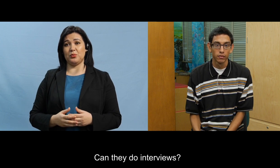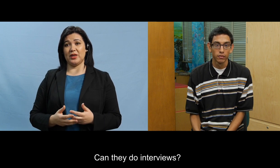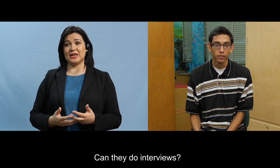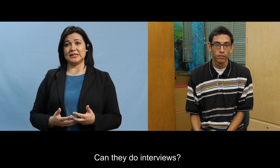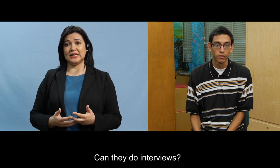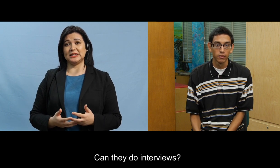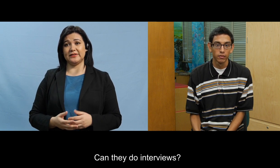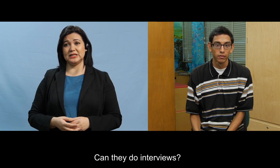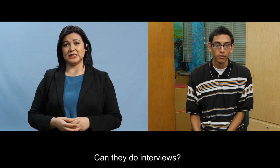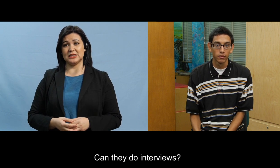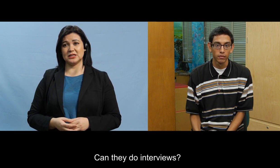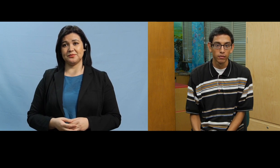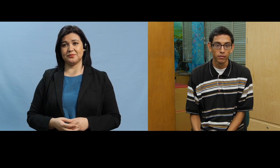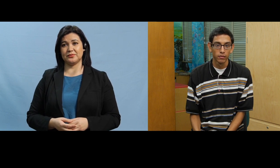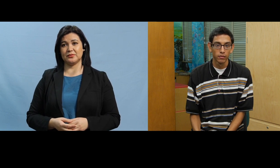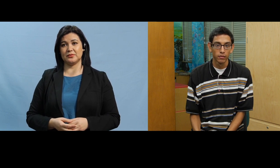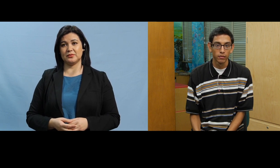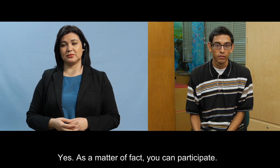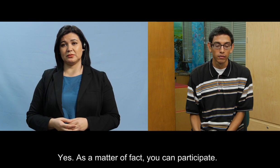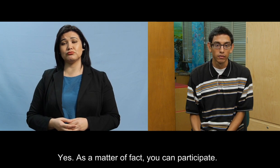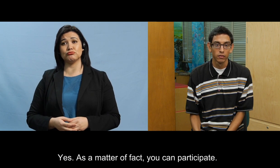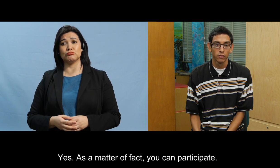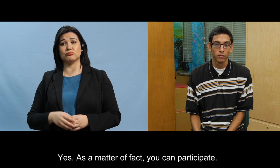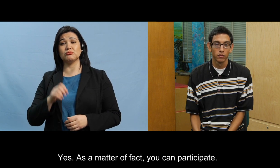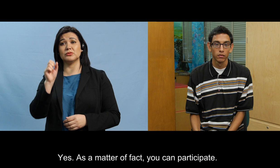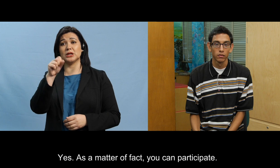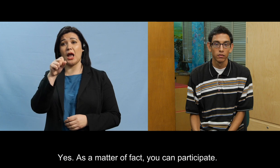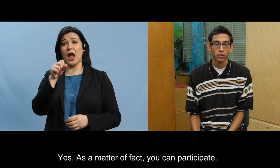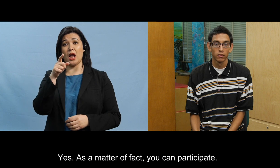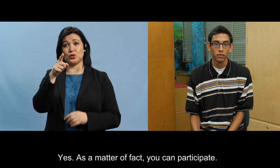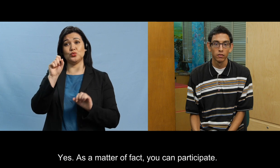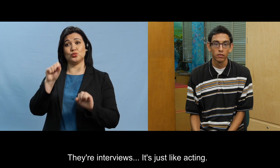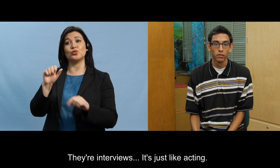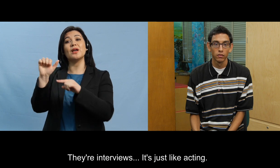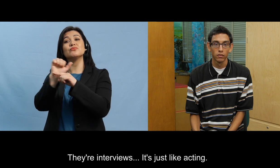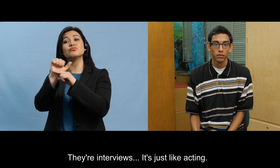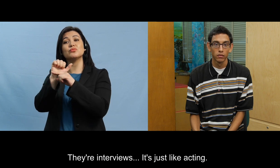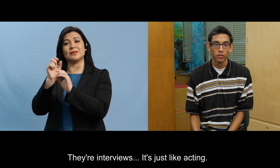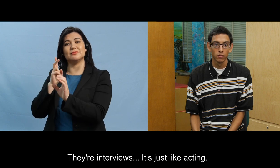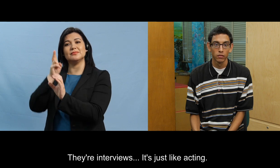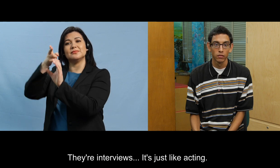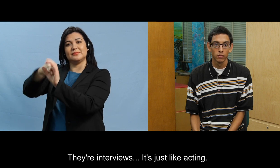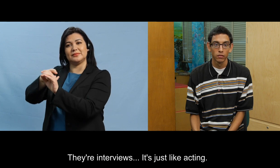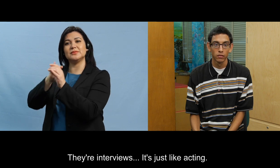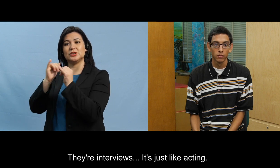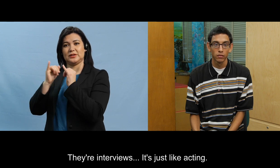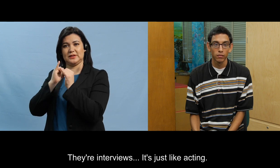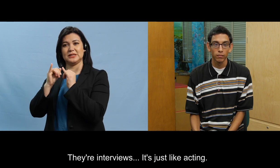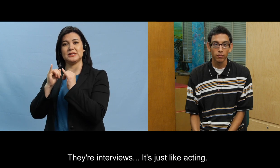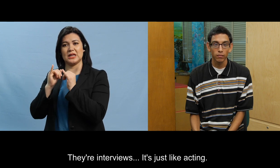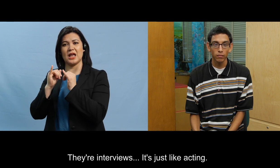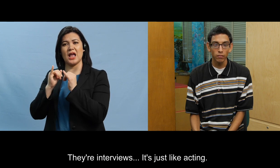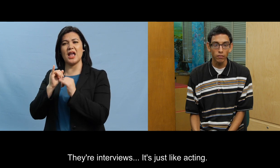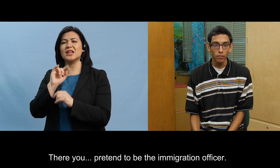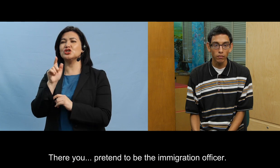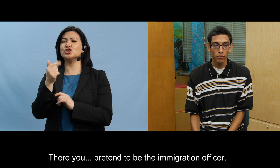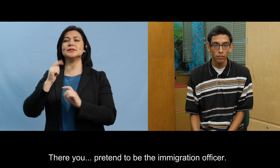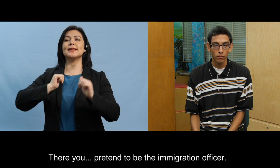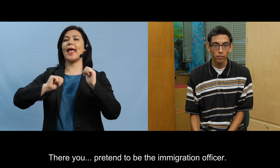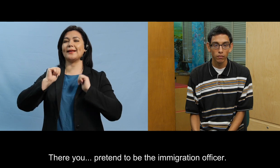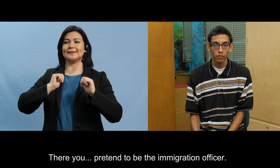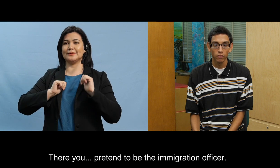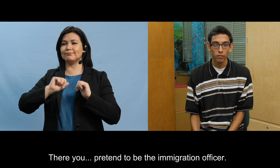y pueden hacer entrevistas sí de hecho tú puedes participar son entrevistas es solamente como actuar